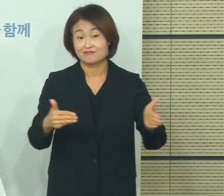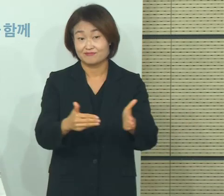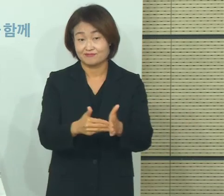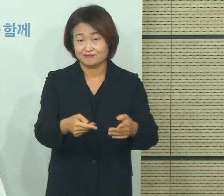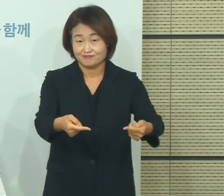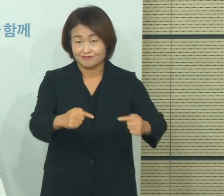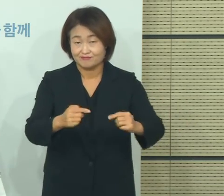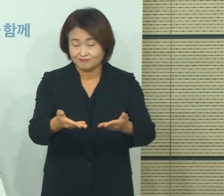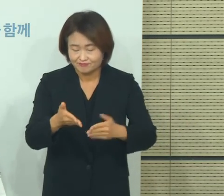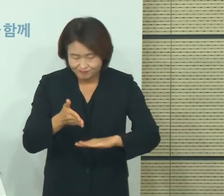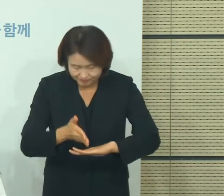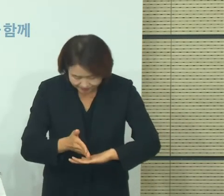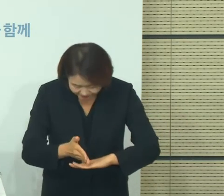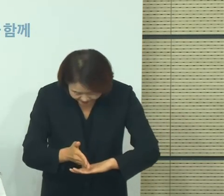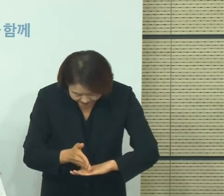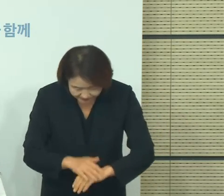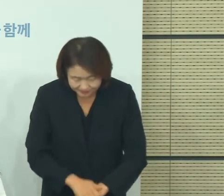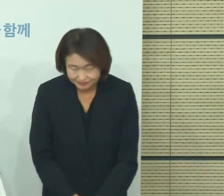참여해 주셔서 감사합니다. 감사합니다.